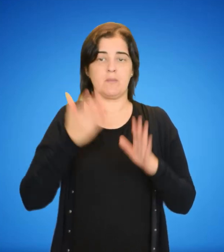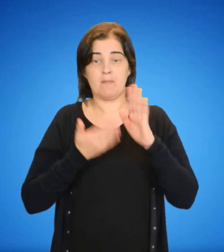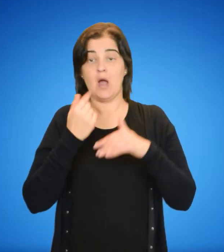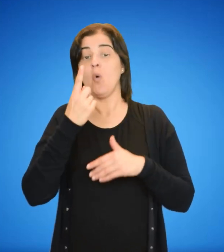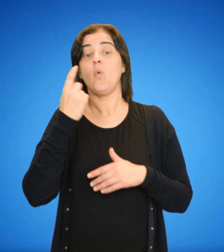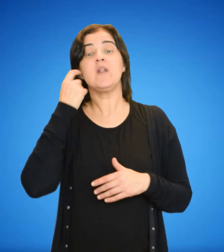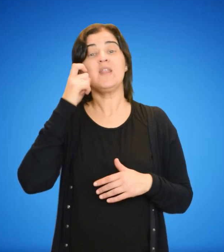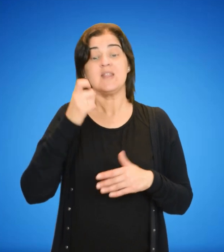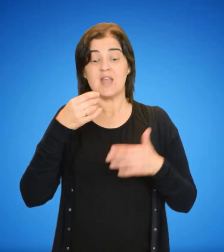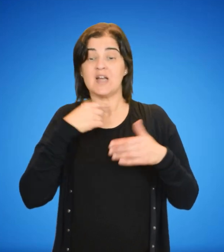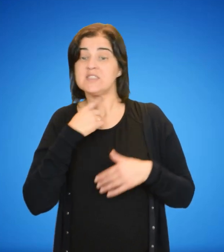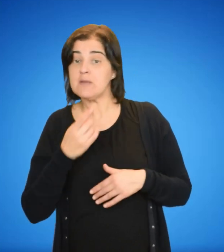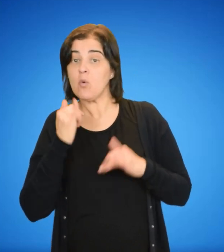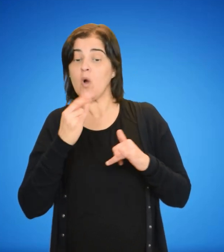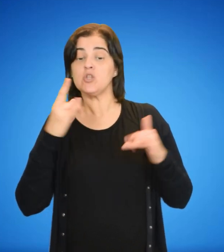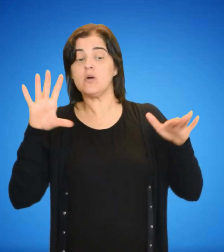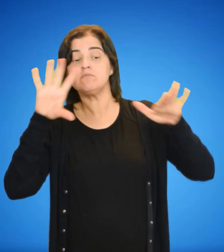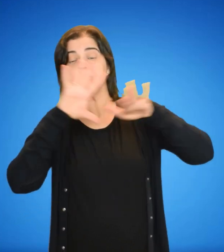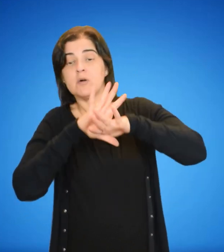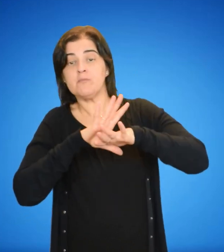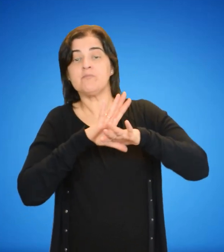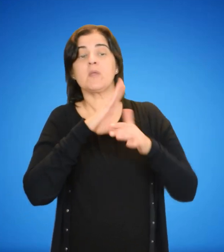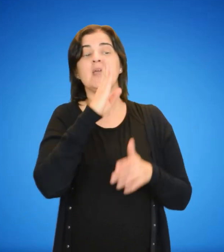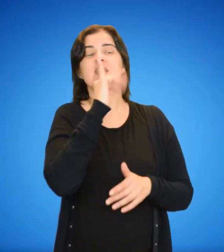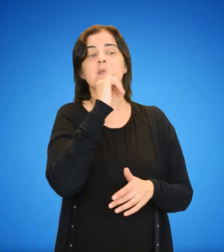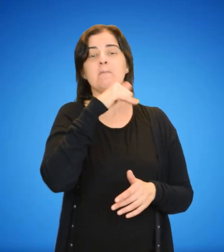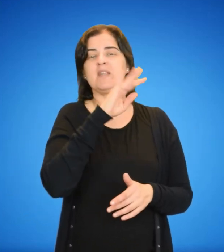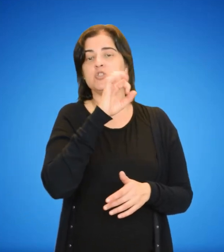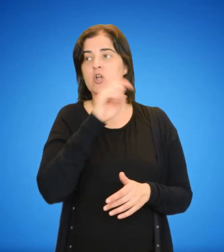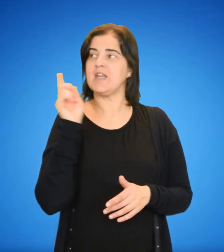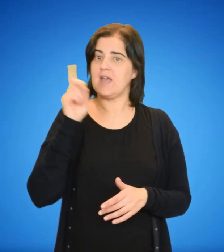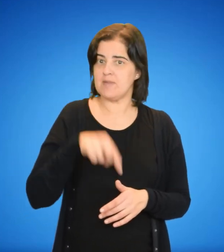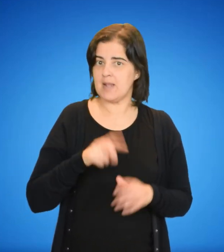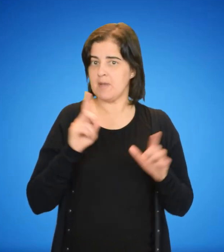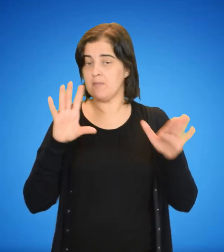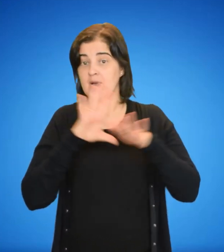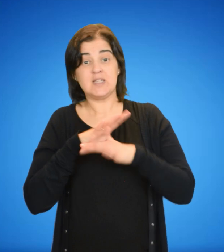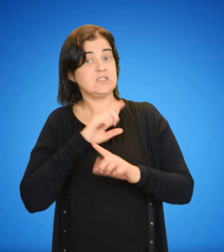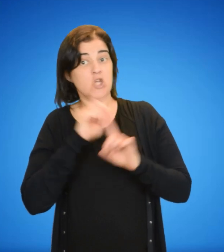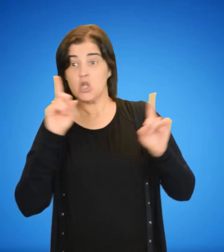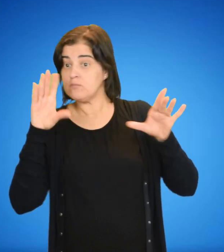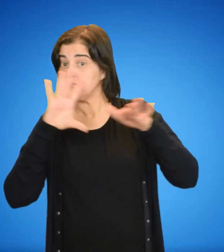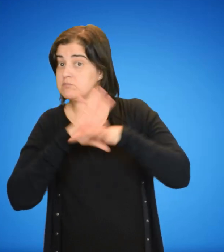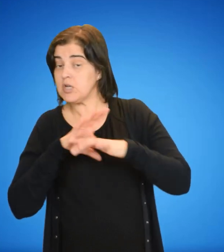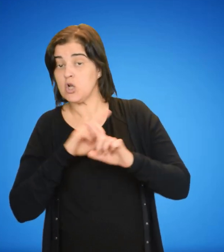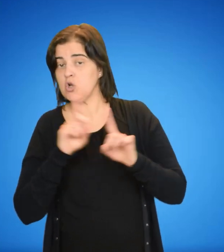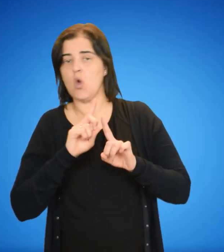es válida cuando concuerda con las impresiones de las que deriva. Si no concuerda no es válida, no es